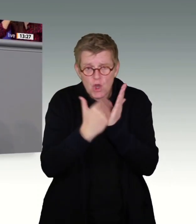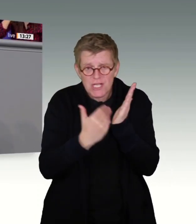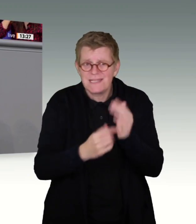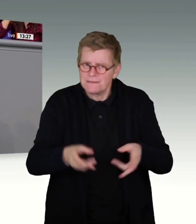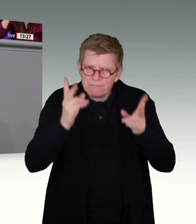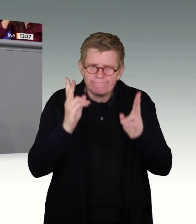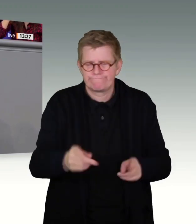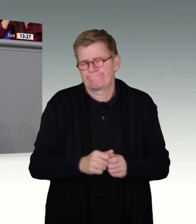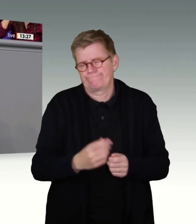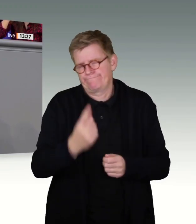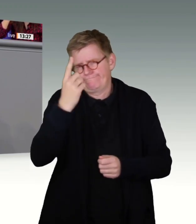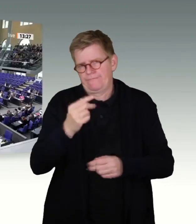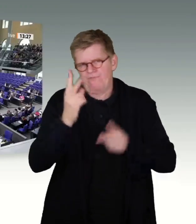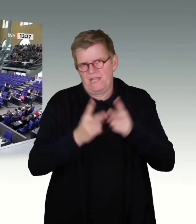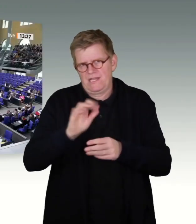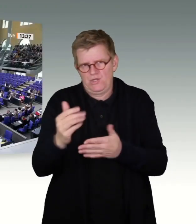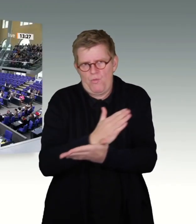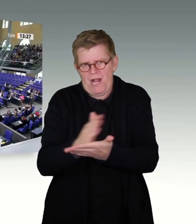von höchsten Gerichten diskutiert werden.